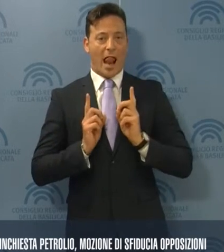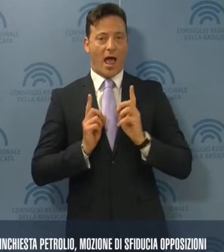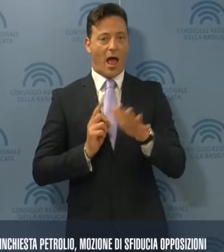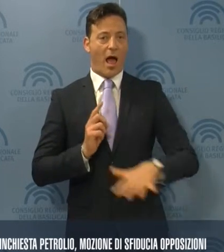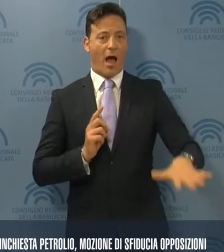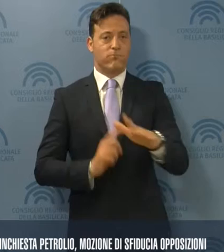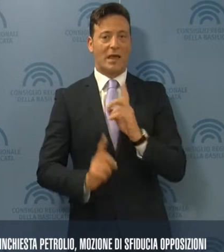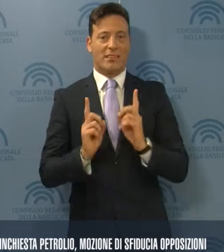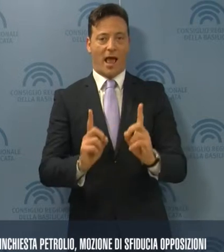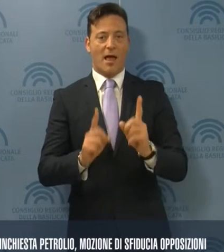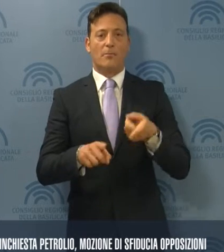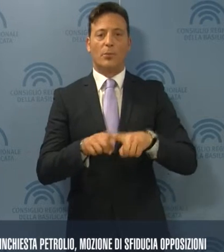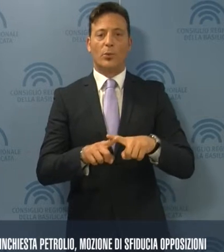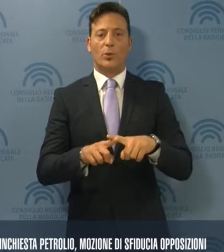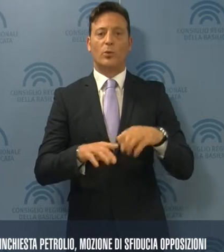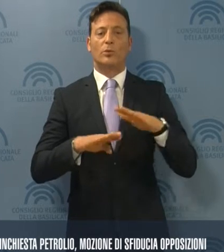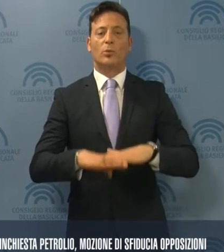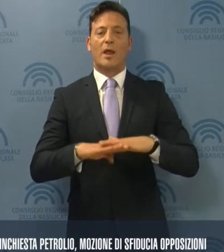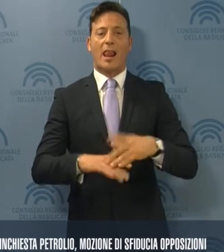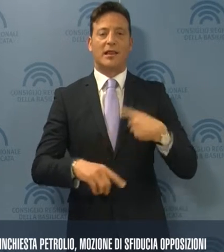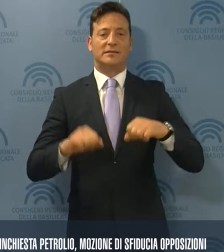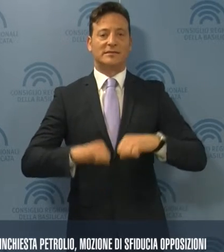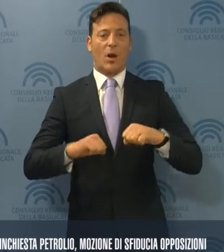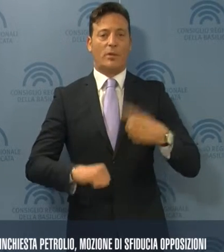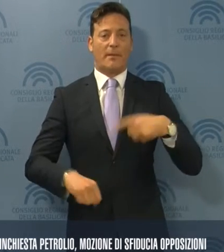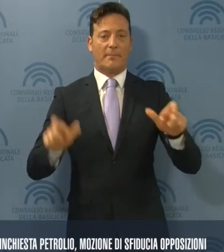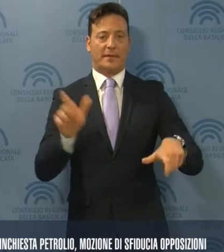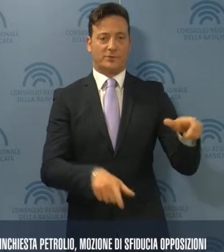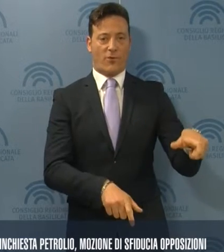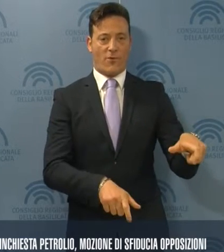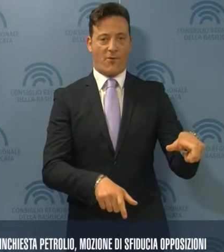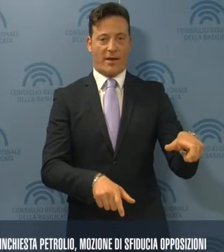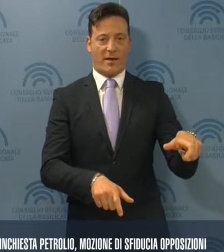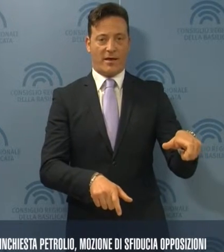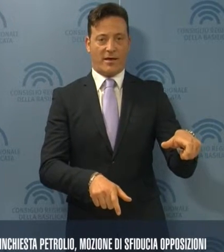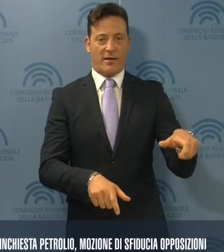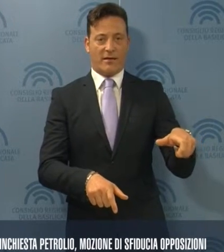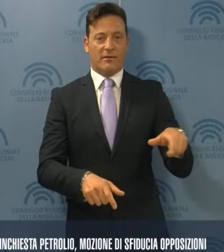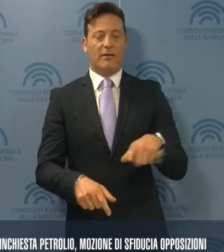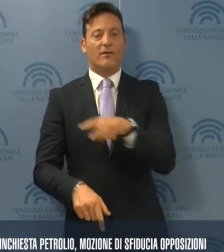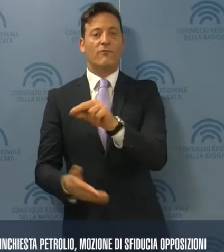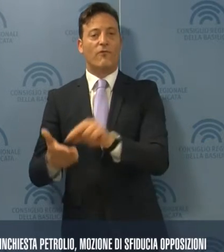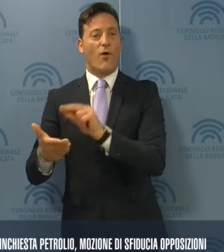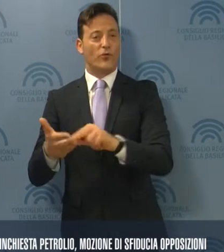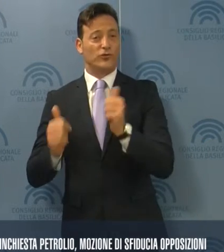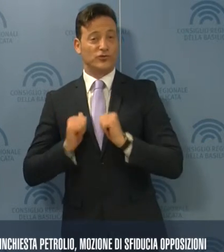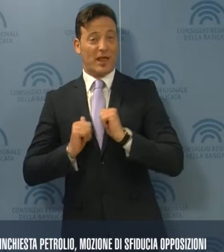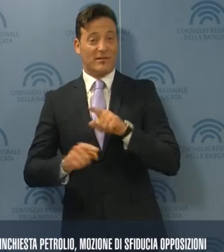e salvaguardia della salute delle persone. Mandato dei cittadini tradito